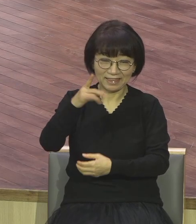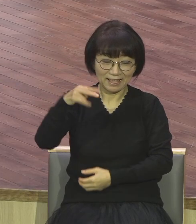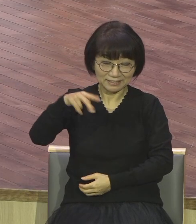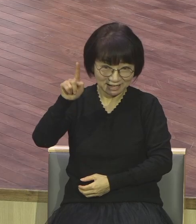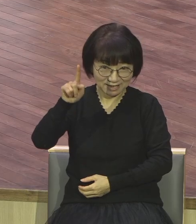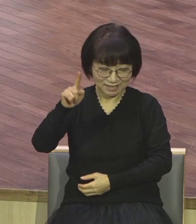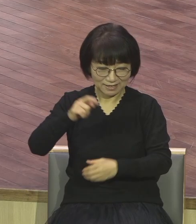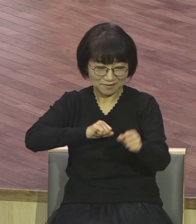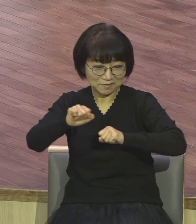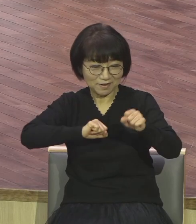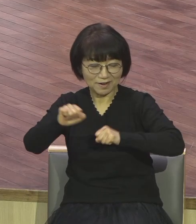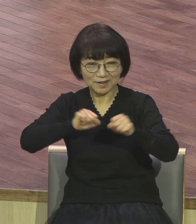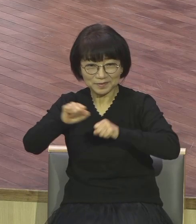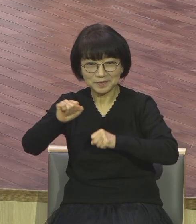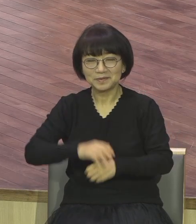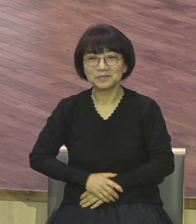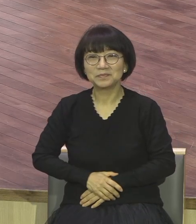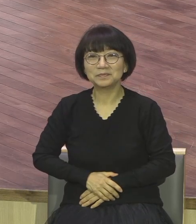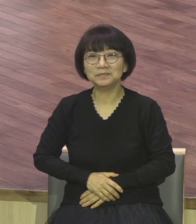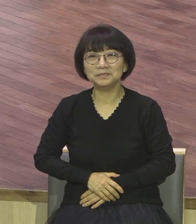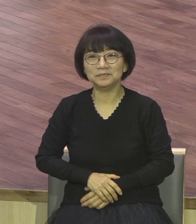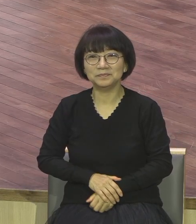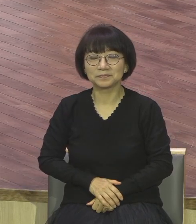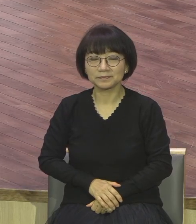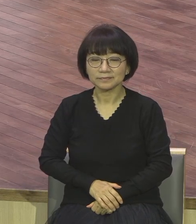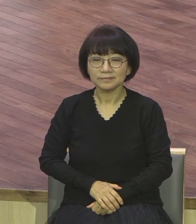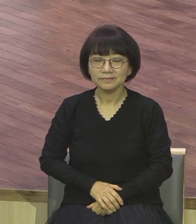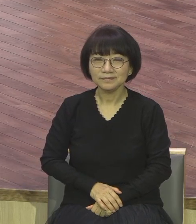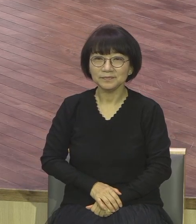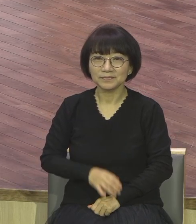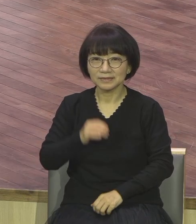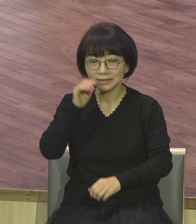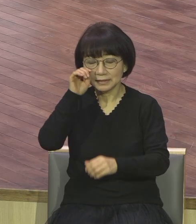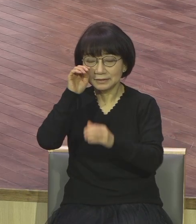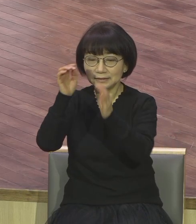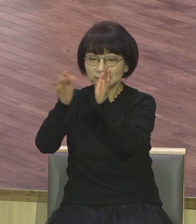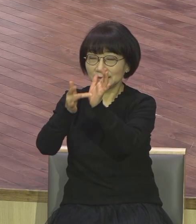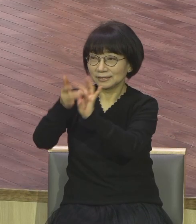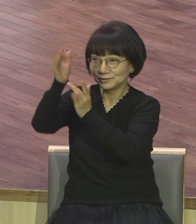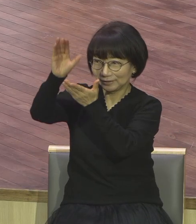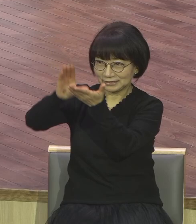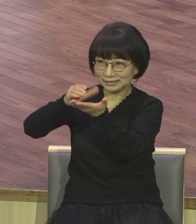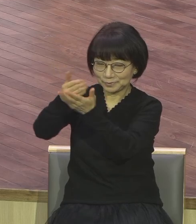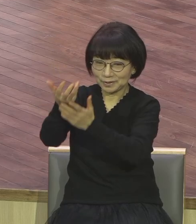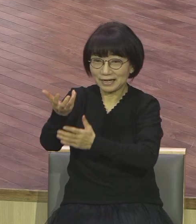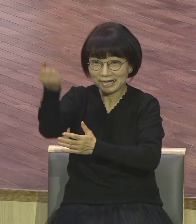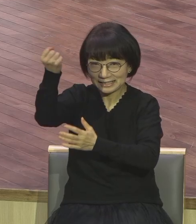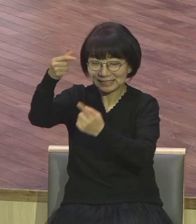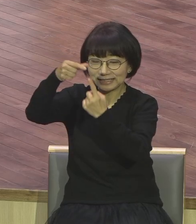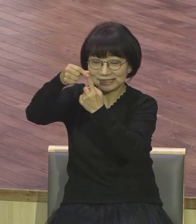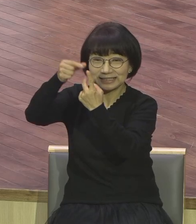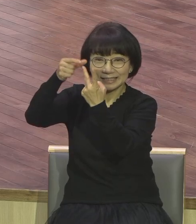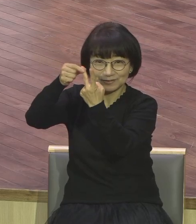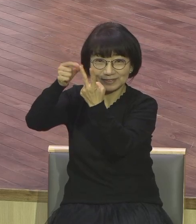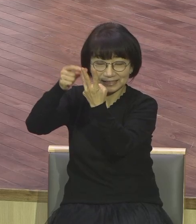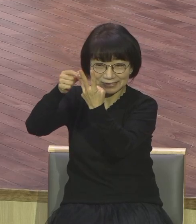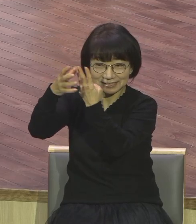예수 그리스도께서 완성해놓으신 삼중직의 축복입니다 이 삼중직의 축복 그 신분과 권세와